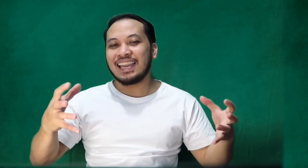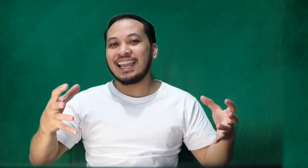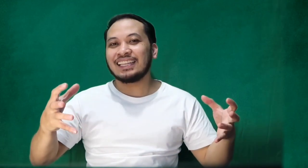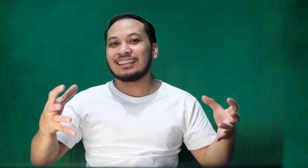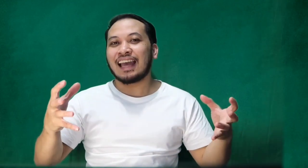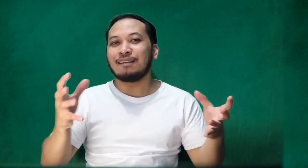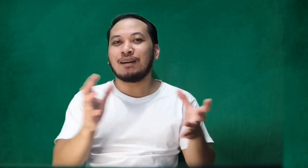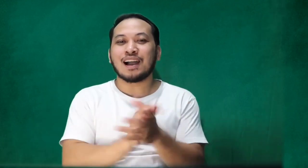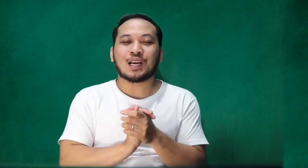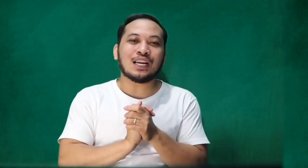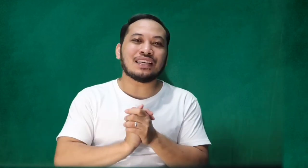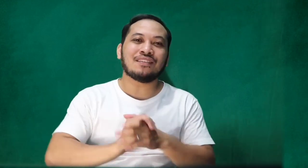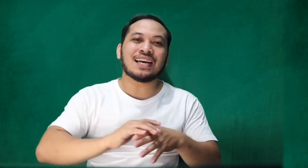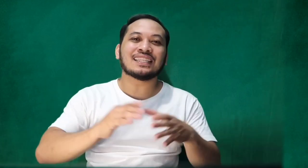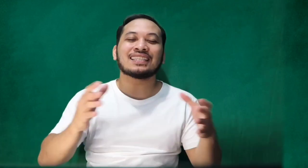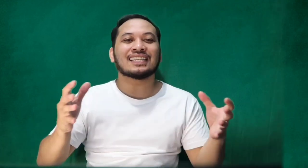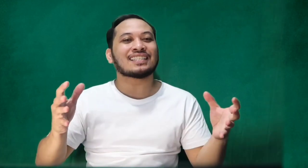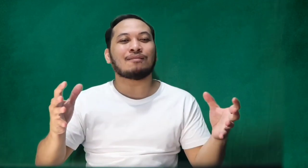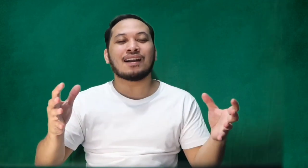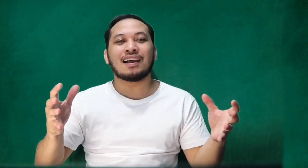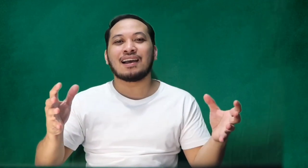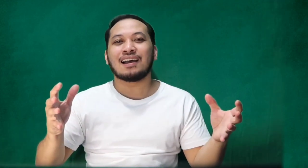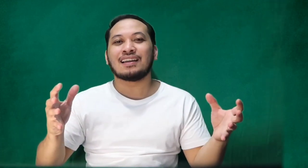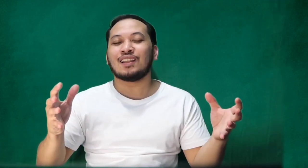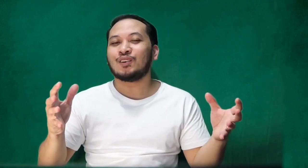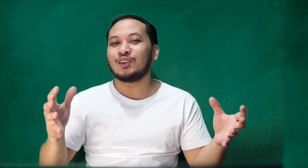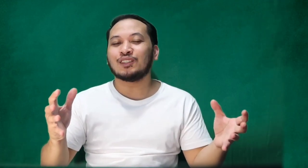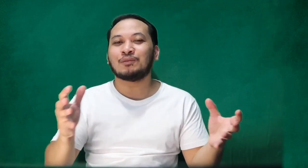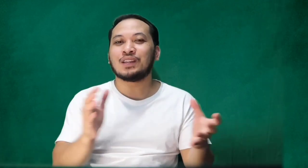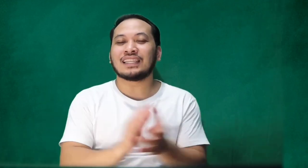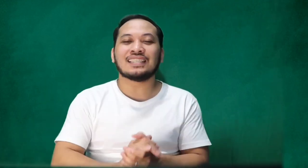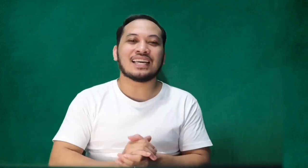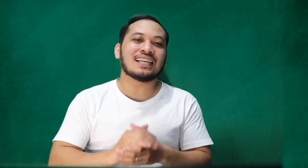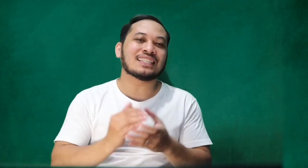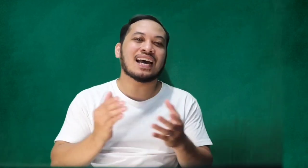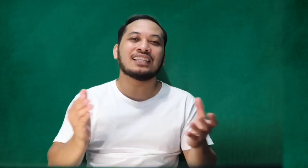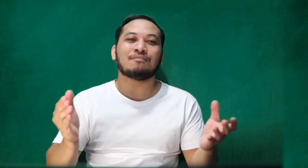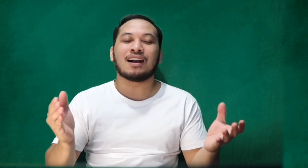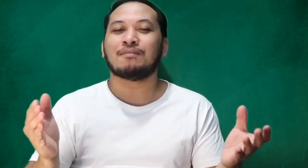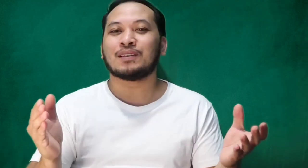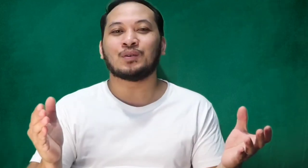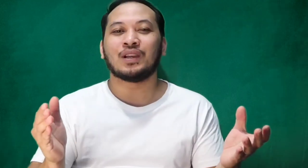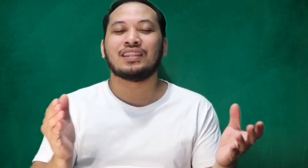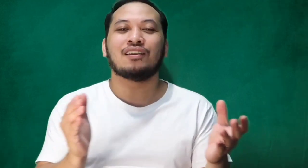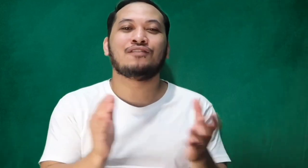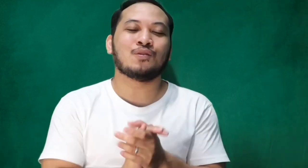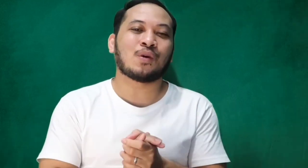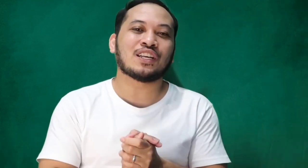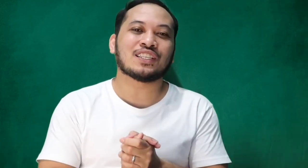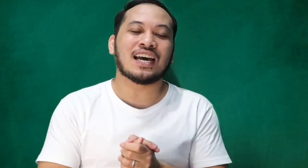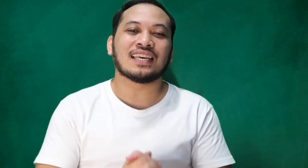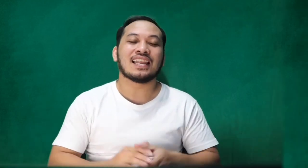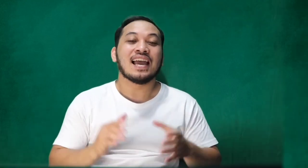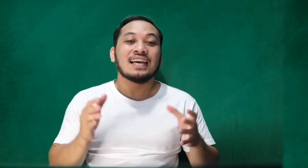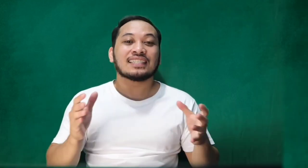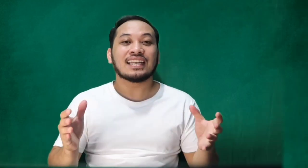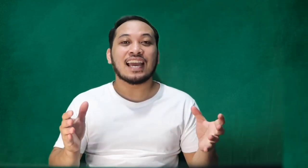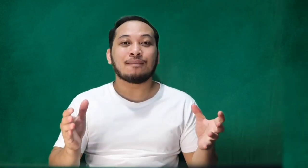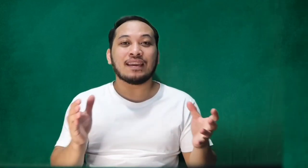it. Mga Kurti Binatics at sa mga nanonood po natin dyan, sa ating mga masugid na viewers natin. Sana ay may